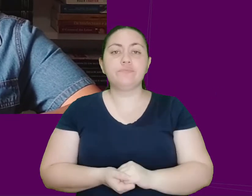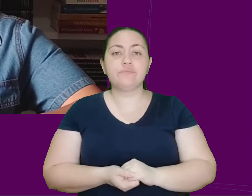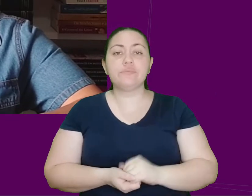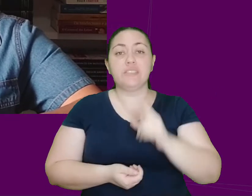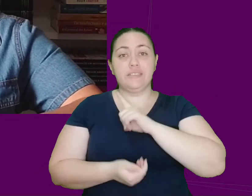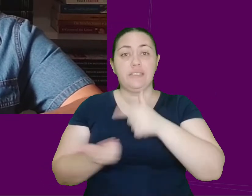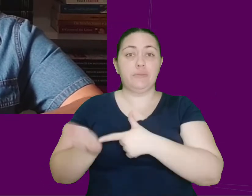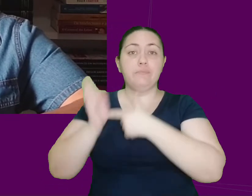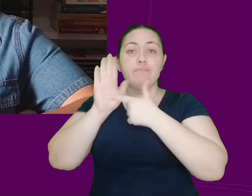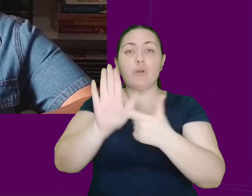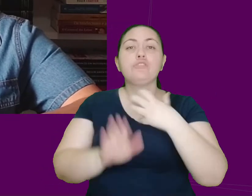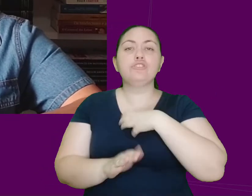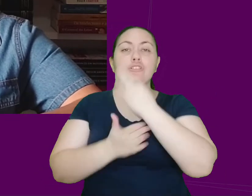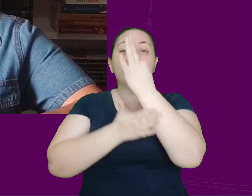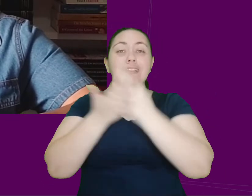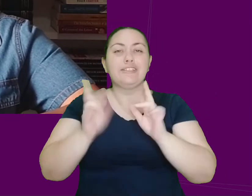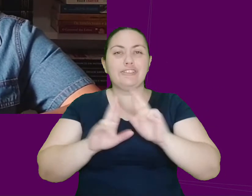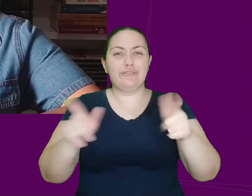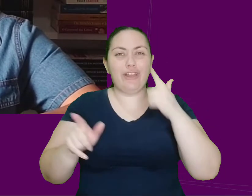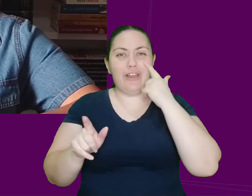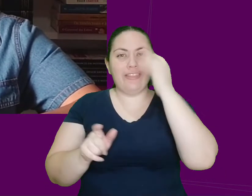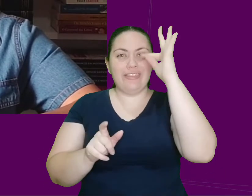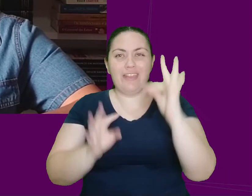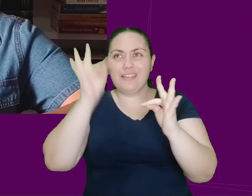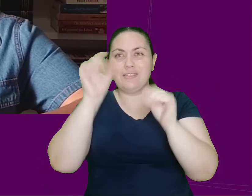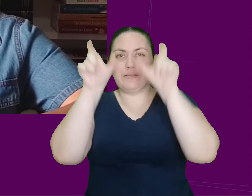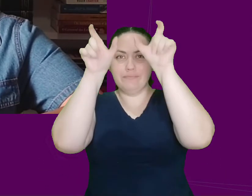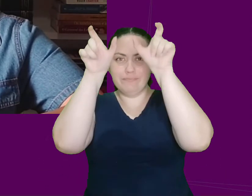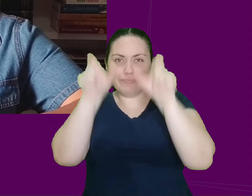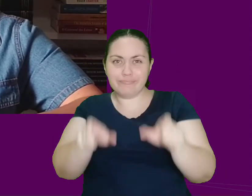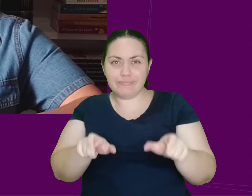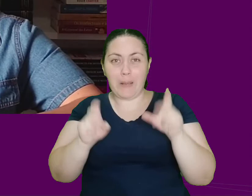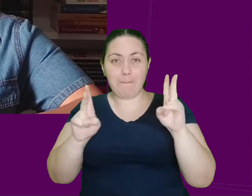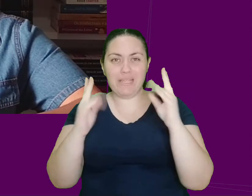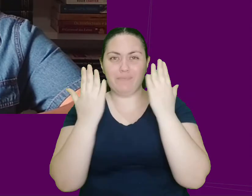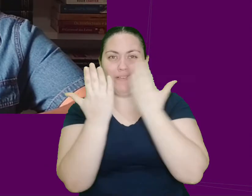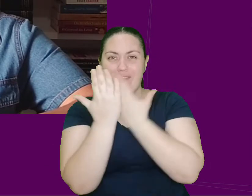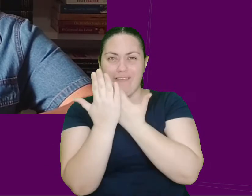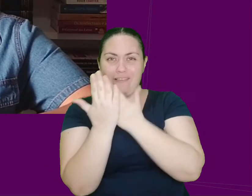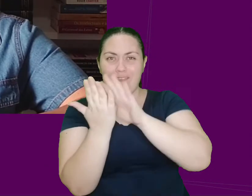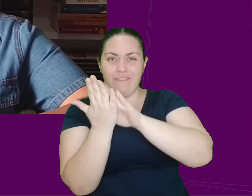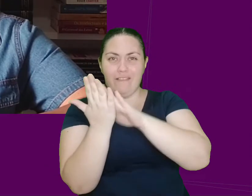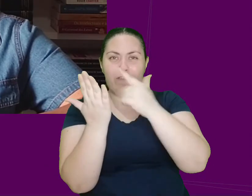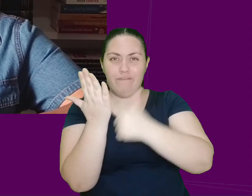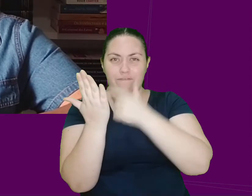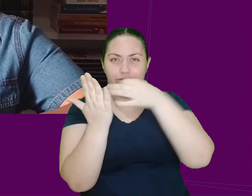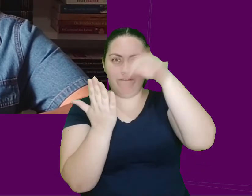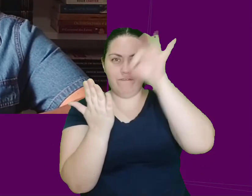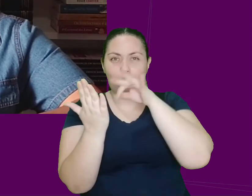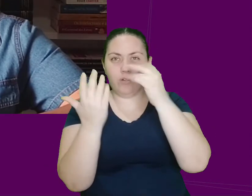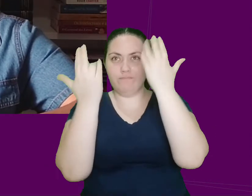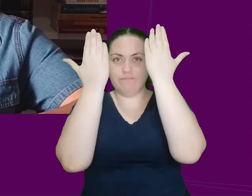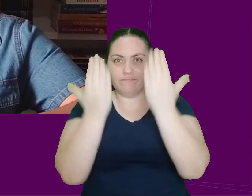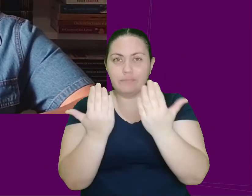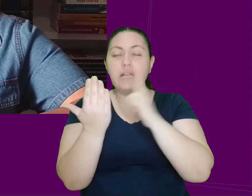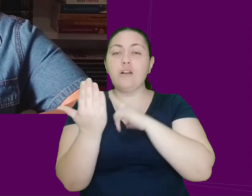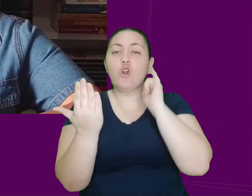tipográfico diferente, em que vemos duas colunas de texto na mesma página, o narrador conta o que seriam duas histórias